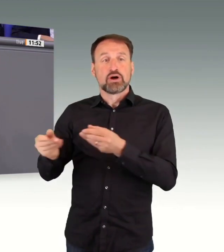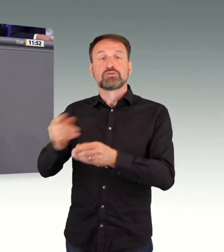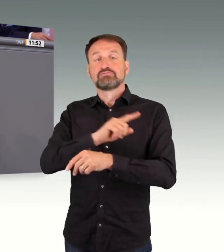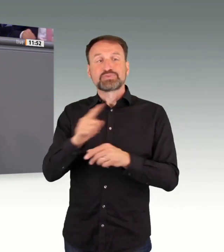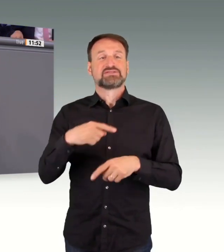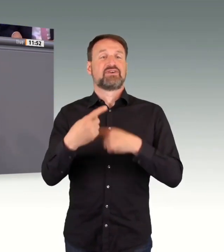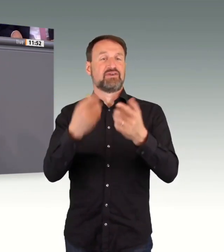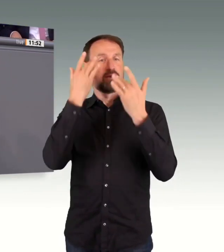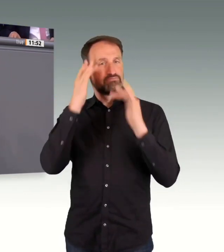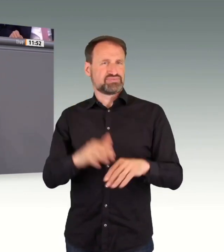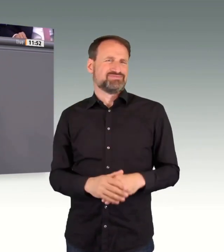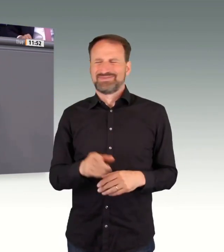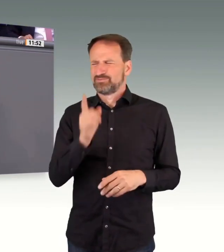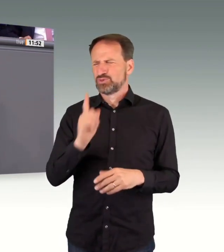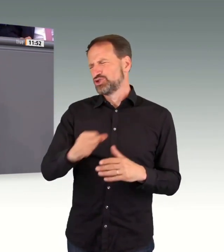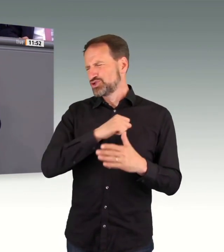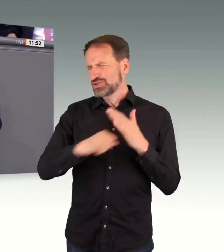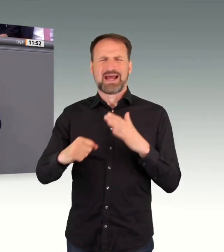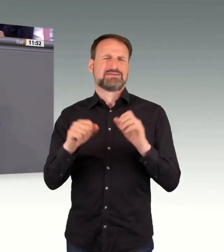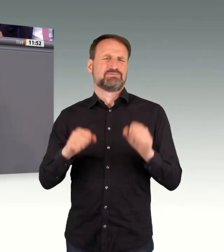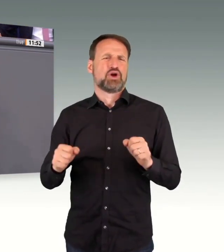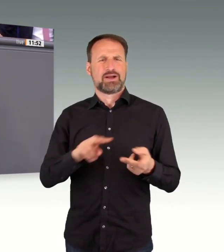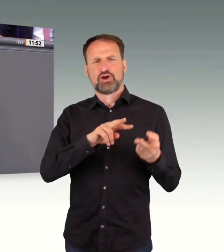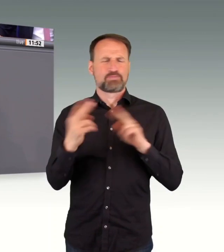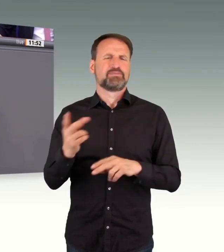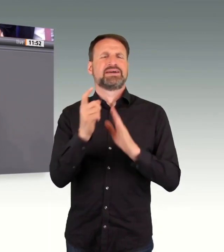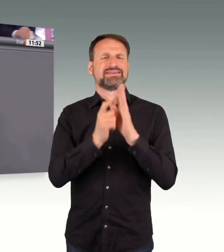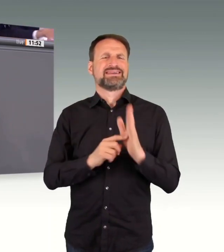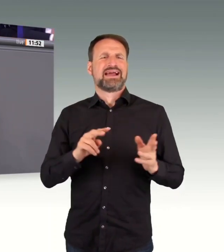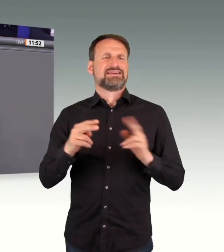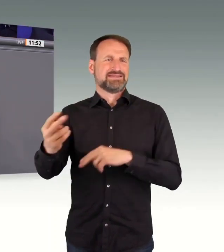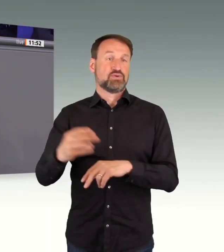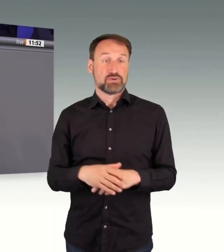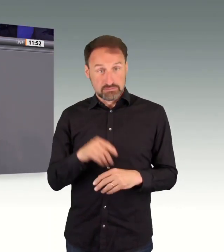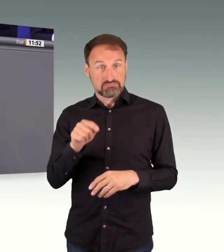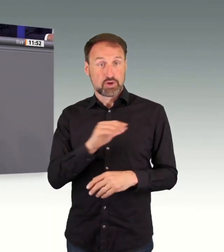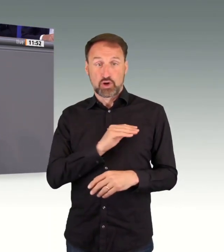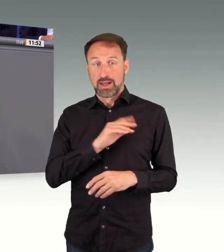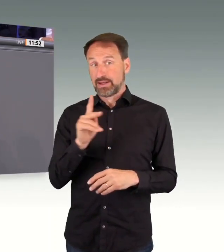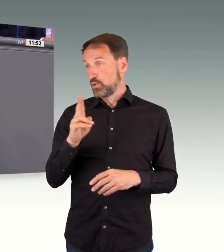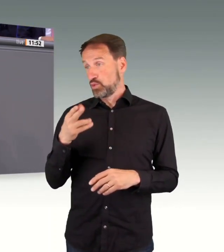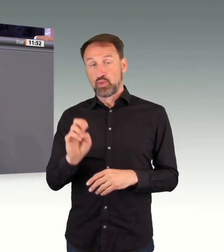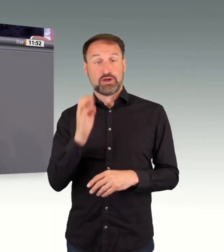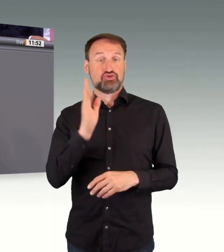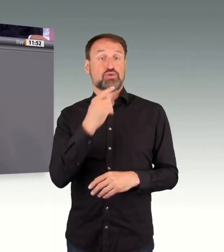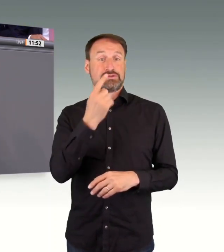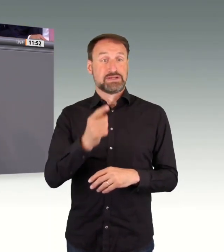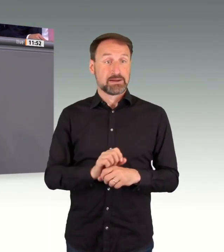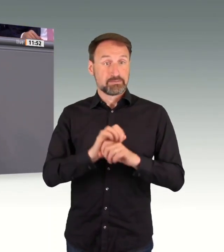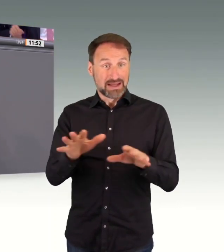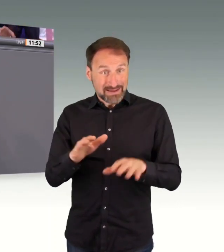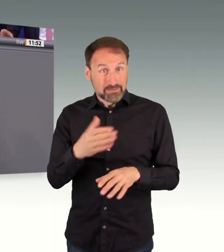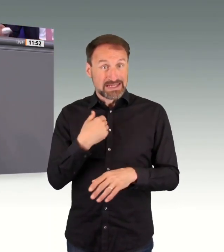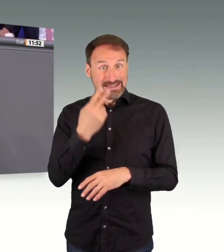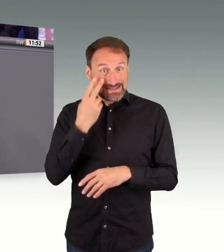ist, Arten und Klimaschutz im Planungsverfahren gegeneinander auszuspielen, der vergisst, dass die Bekämpfung der Erderwärmung der beste Schutz zur Rettung